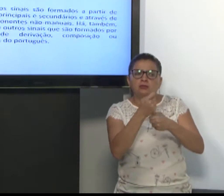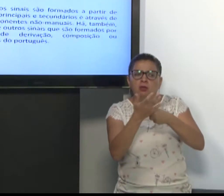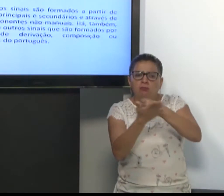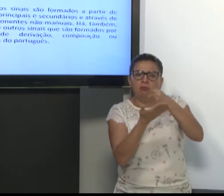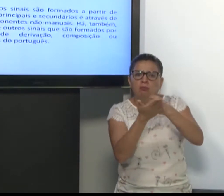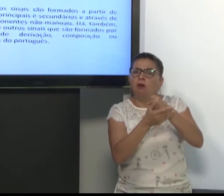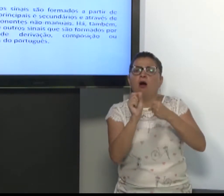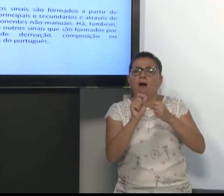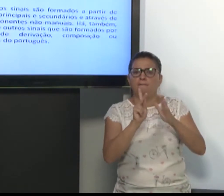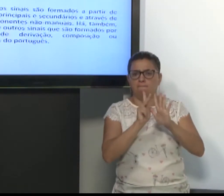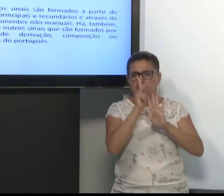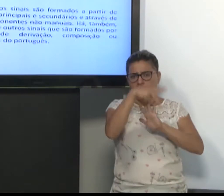um sinal. sinal.